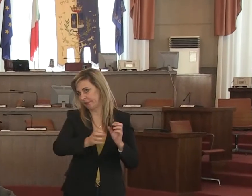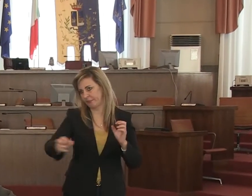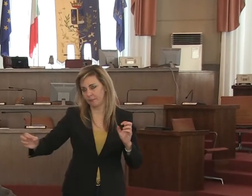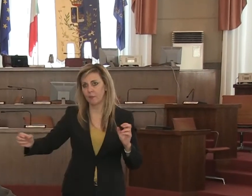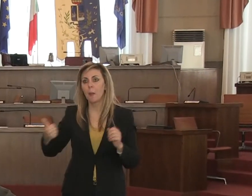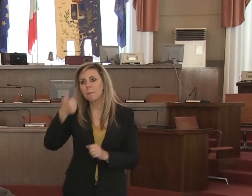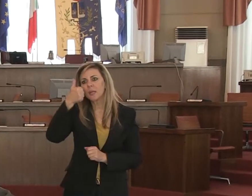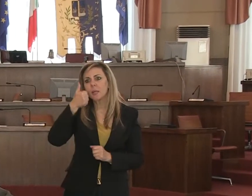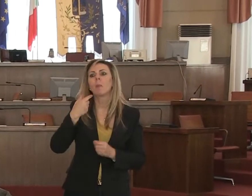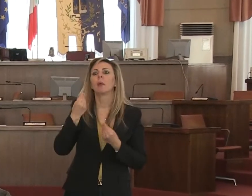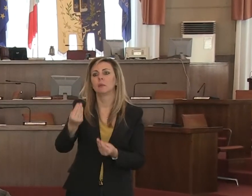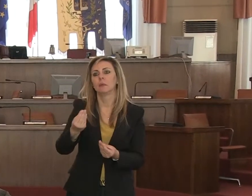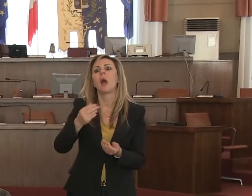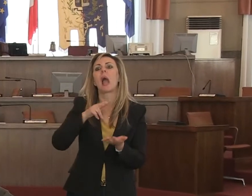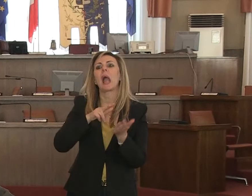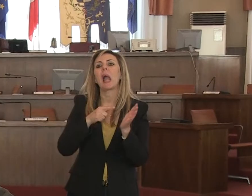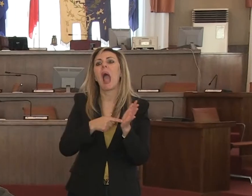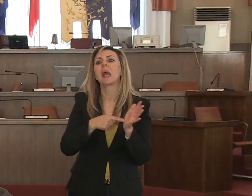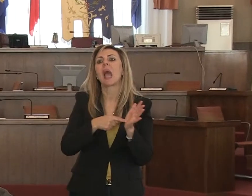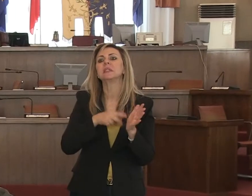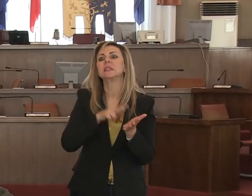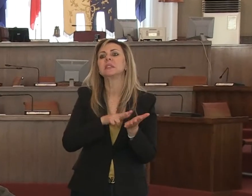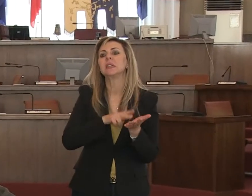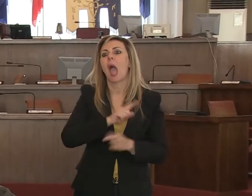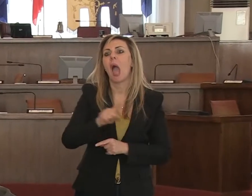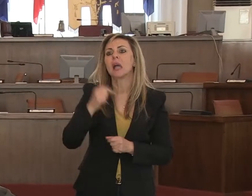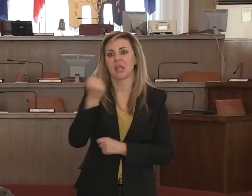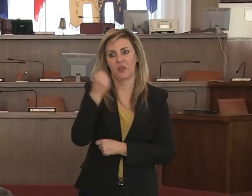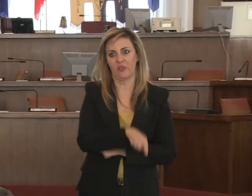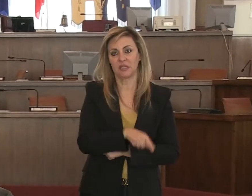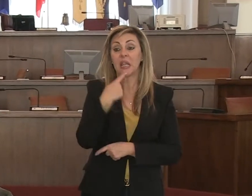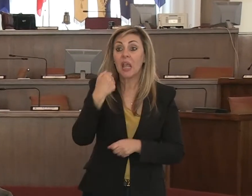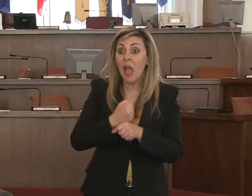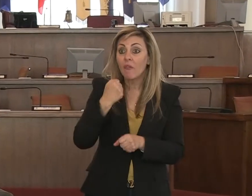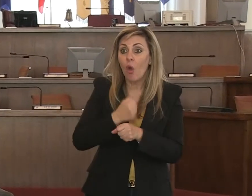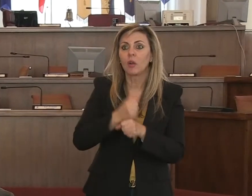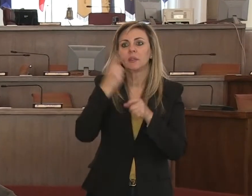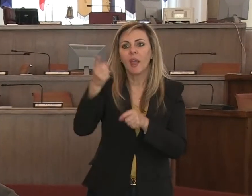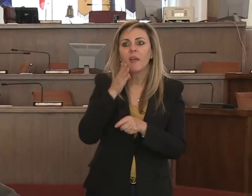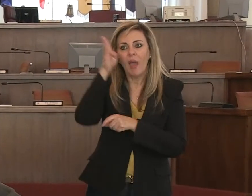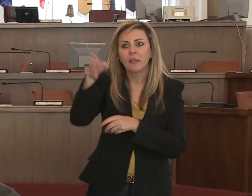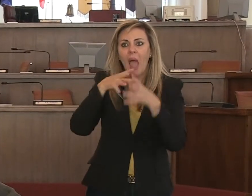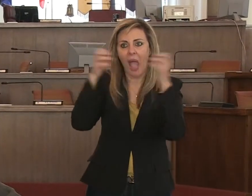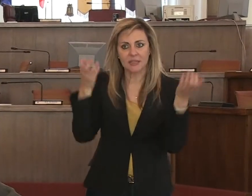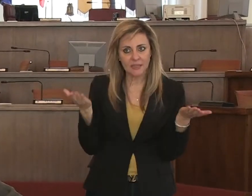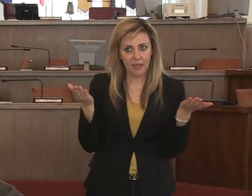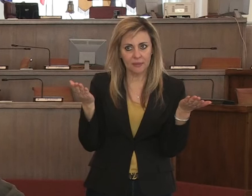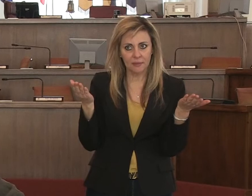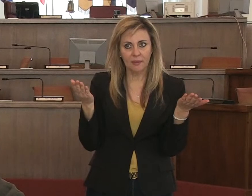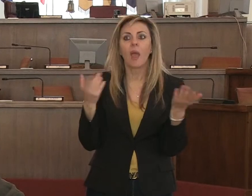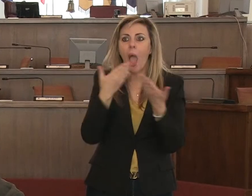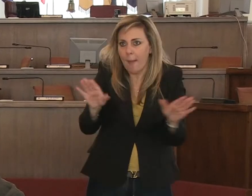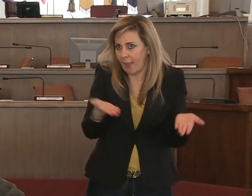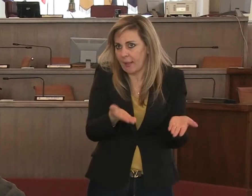comunque ai cittadini servizio soprattutto a quei lavoratori che devono recarsi nelle aziende eh che sono rimaste